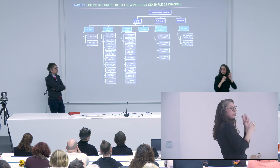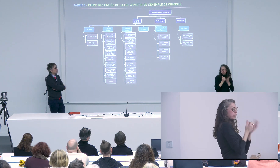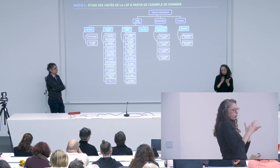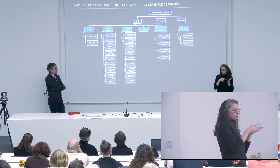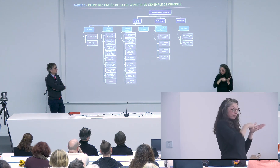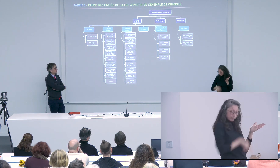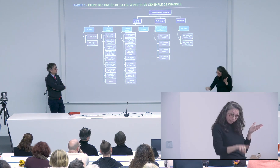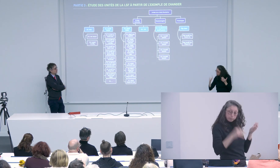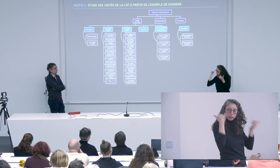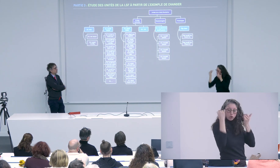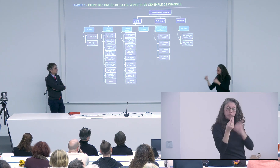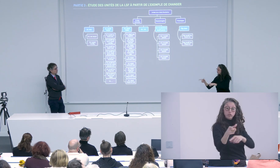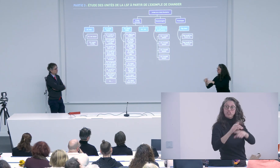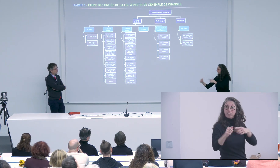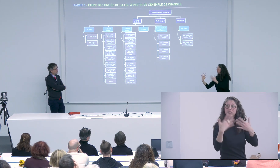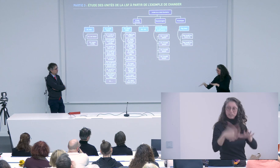au début